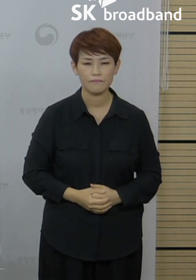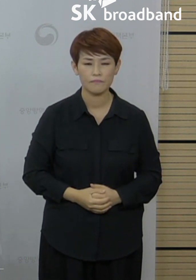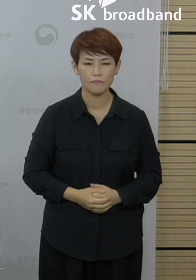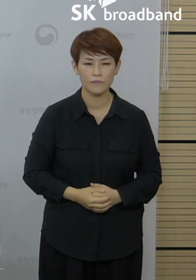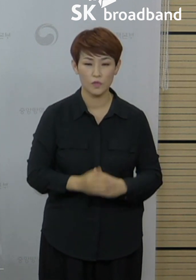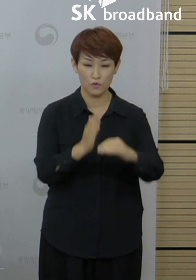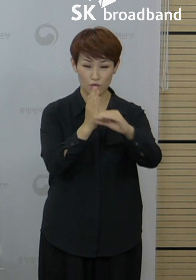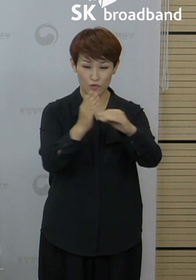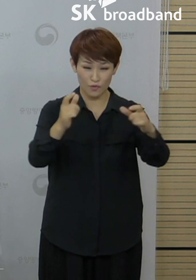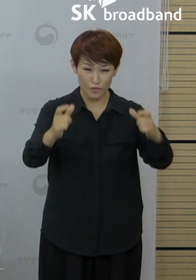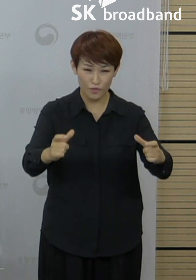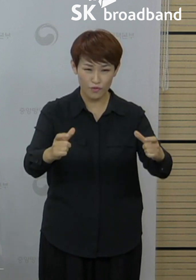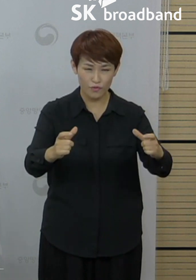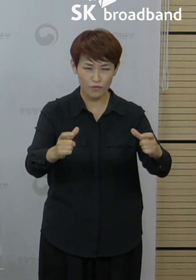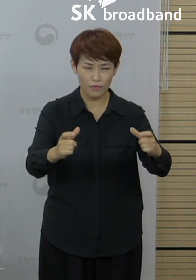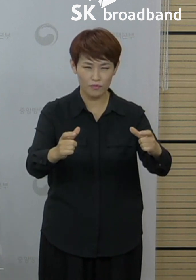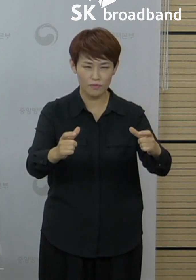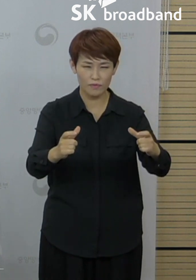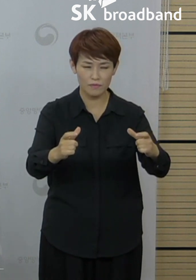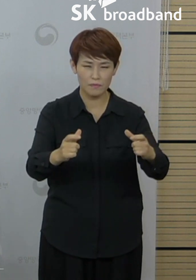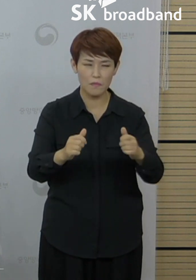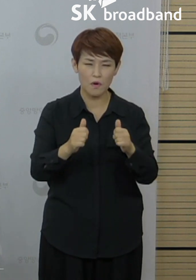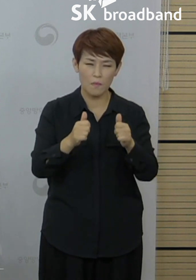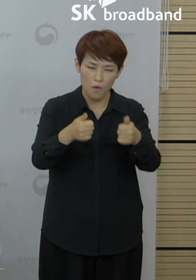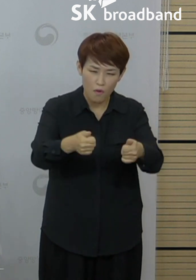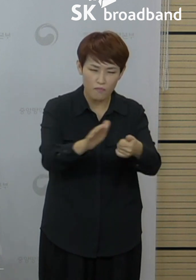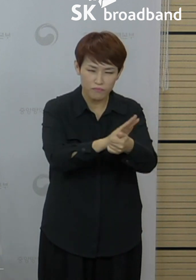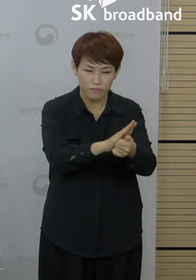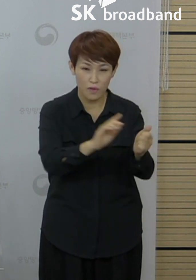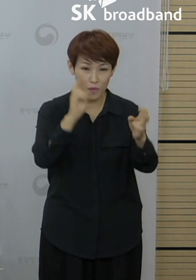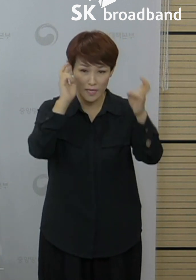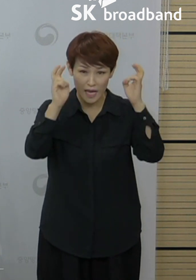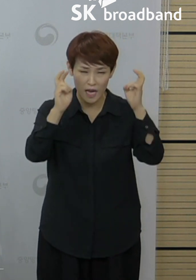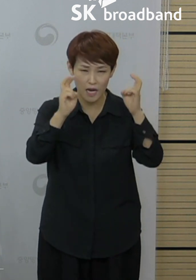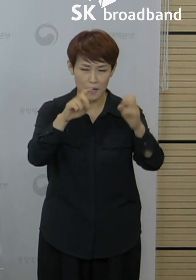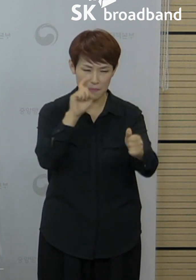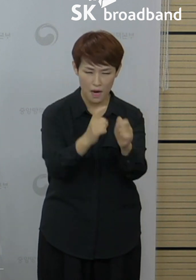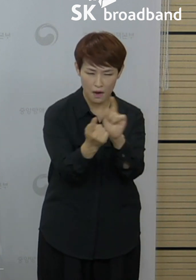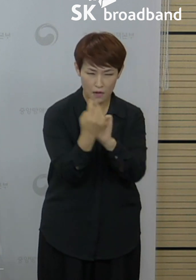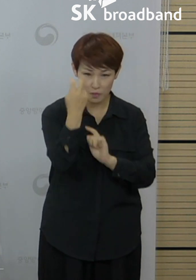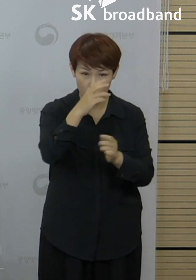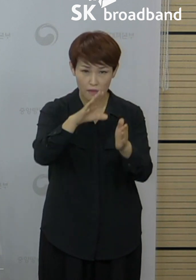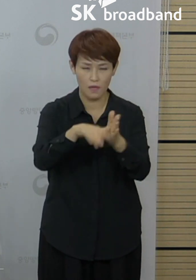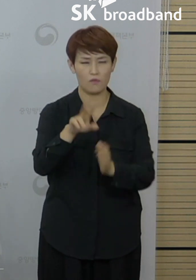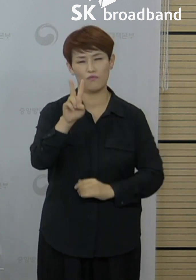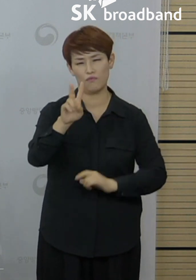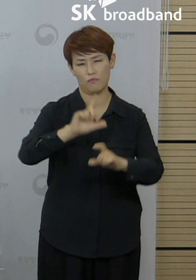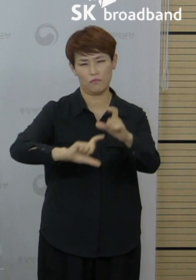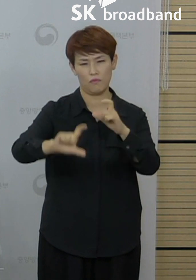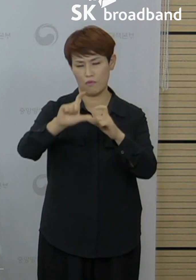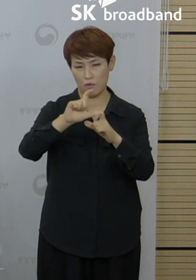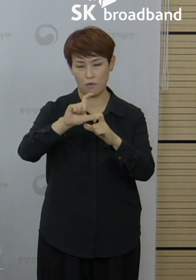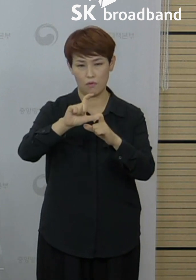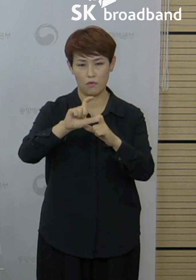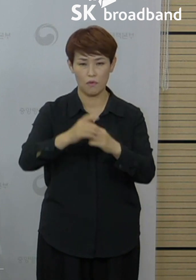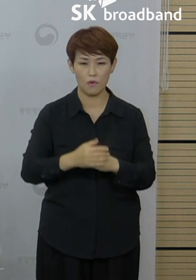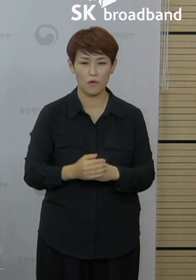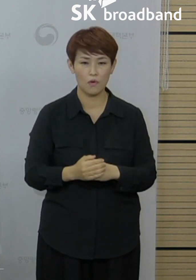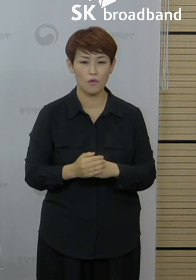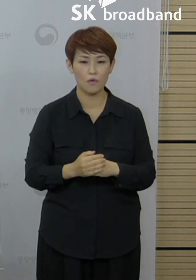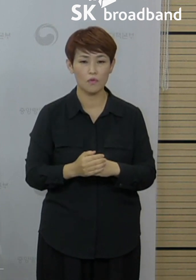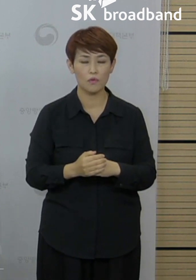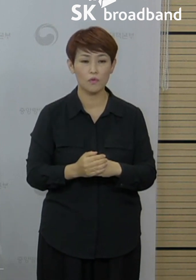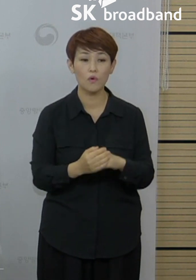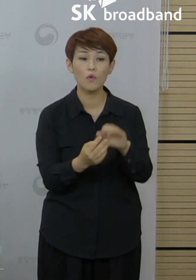중구의 상조회사와 관련해서 접촉자 조사 중 2명이 추가되었습니다. 그리고 서울 중랑구의